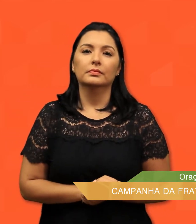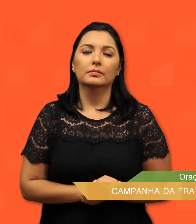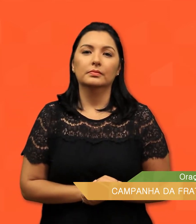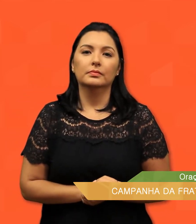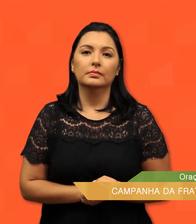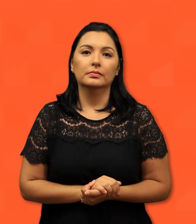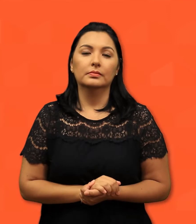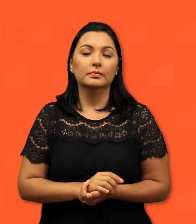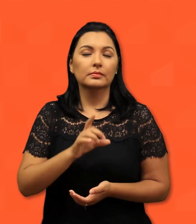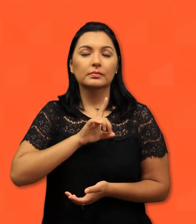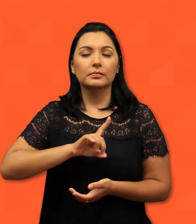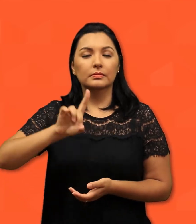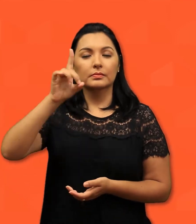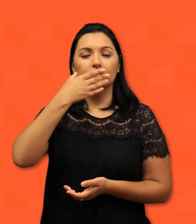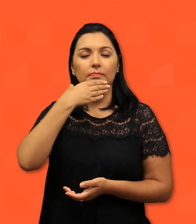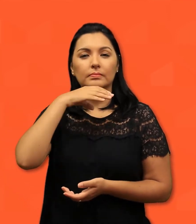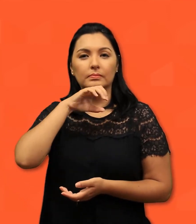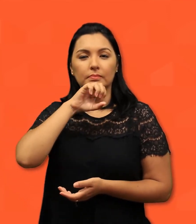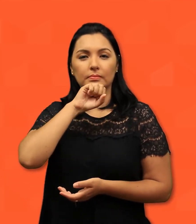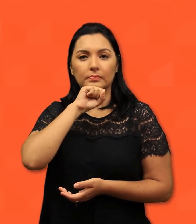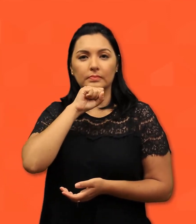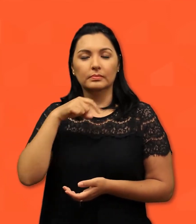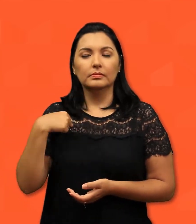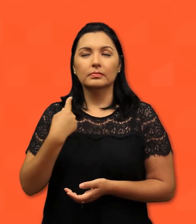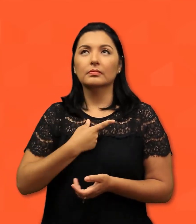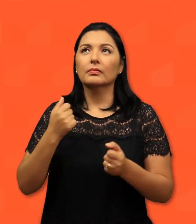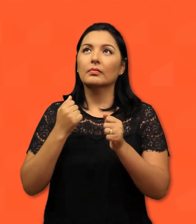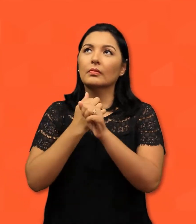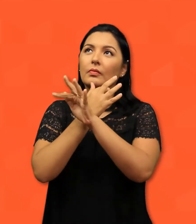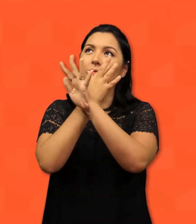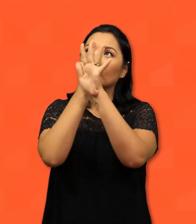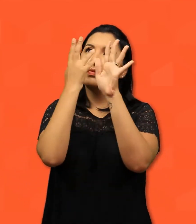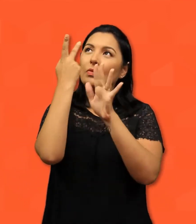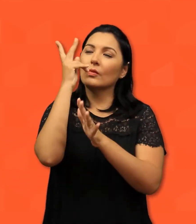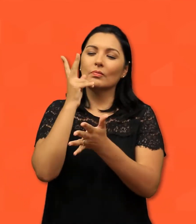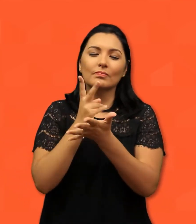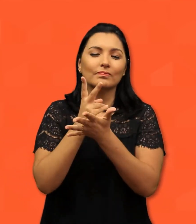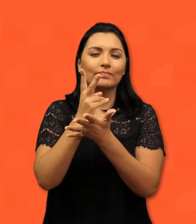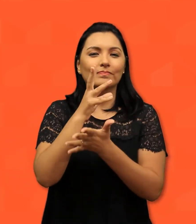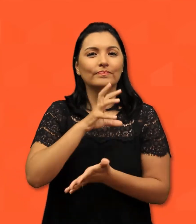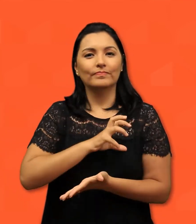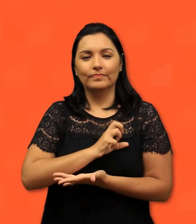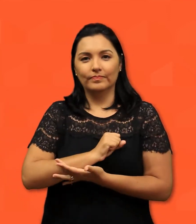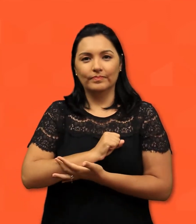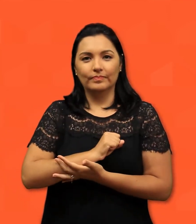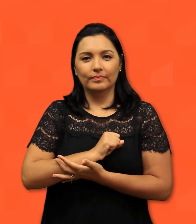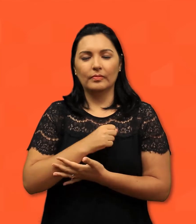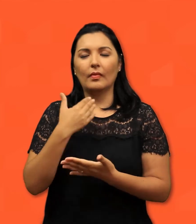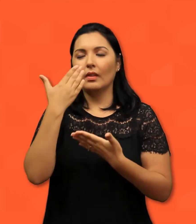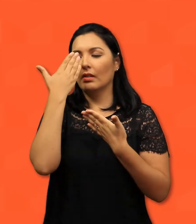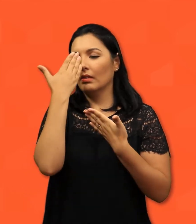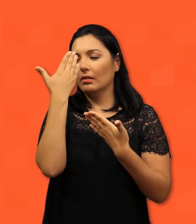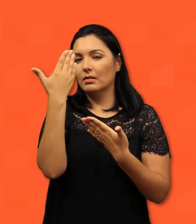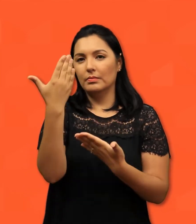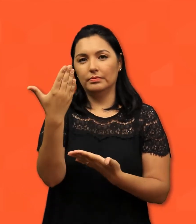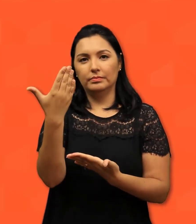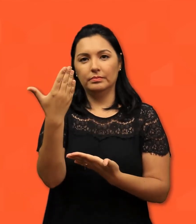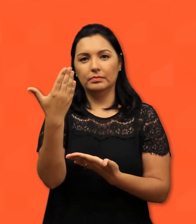Deus e Pai, nós vos louvamos pelo vosso infinito amor e vos agradecemos por ter